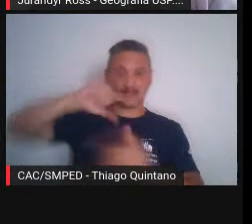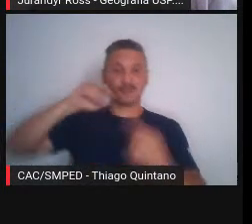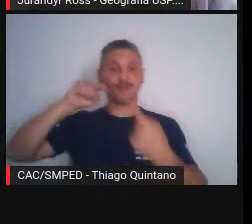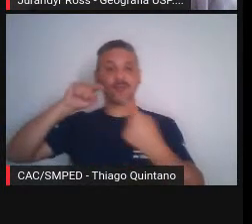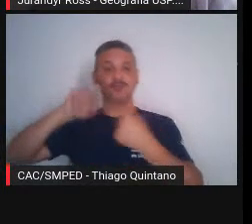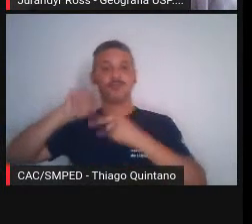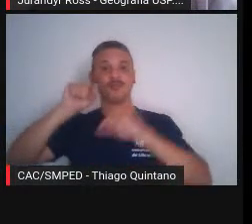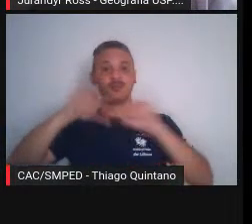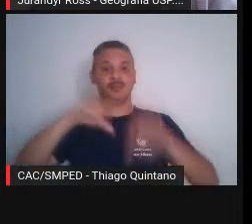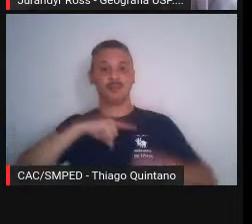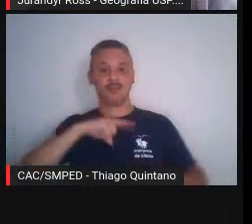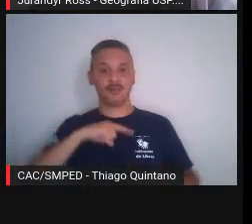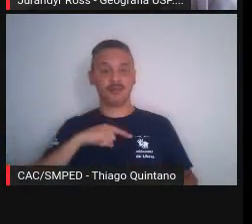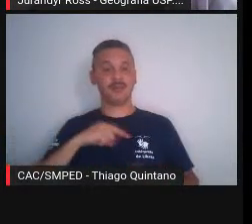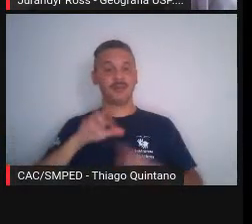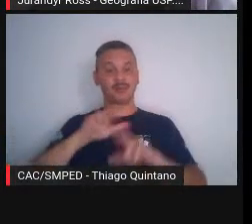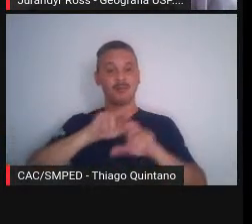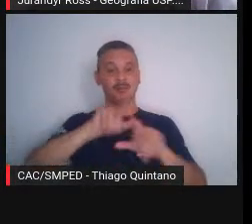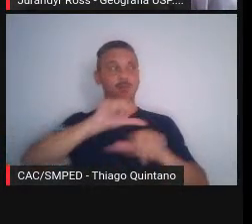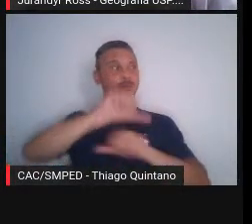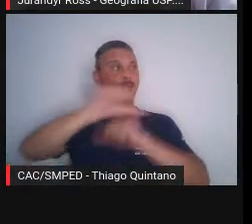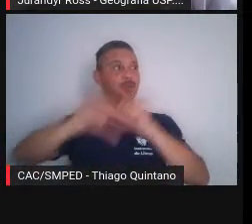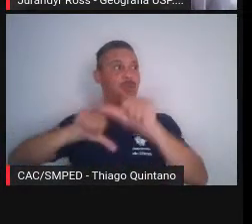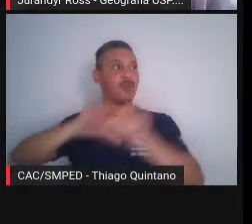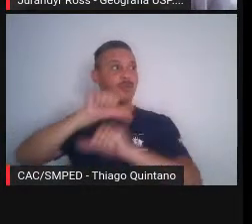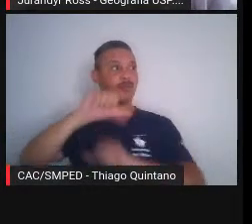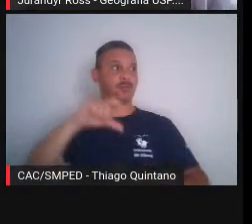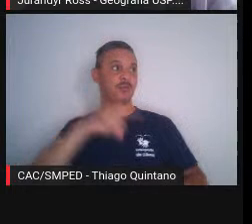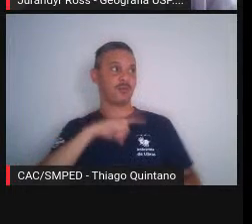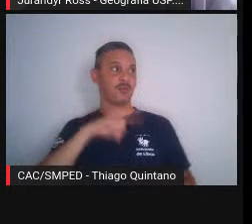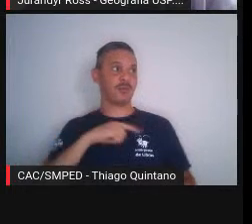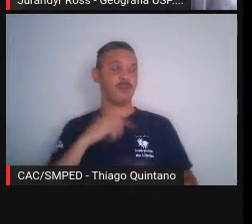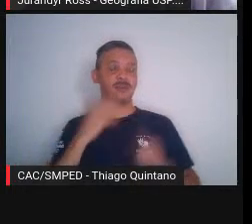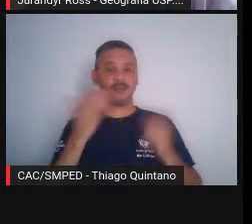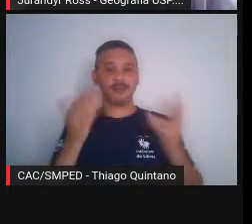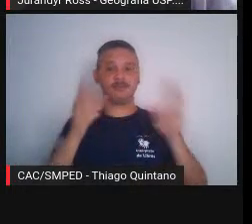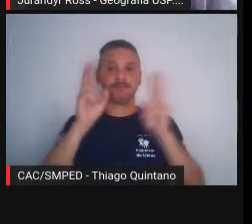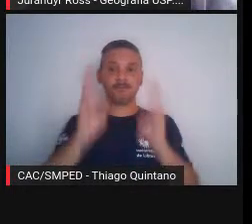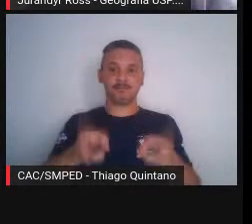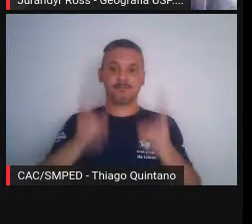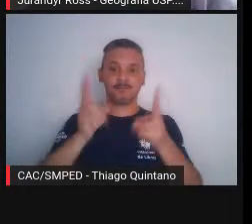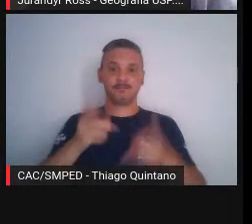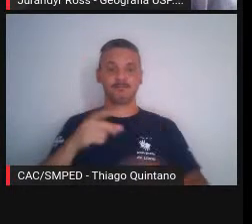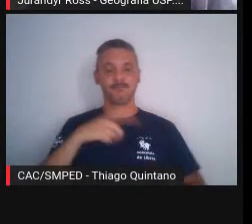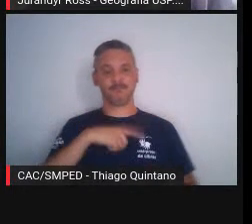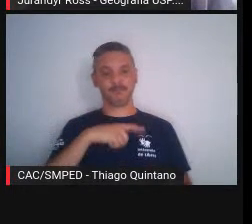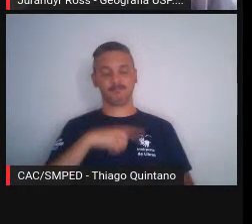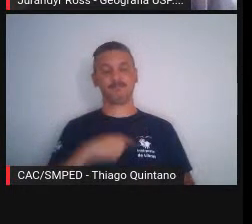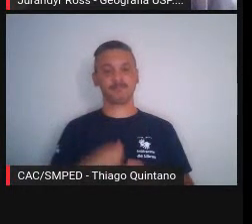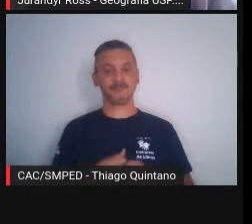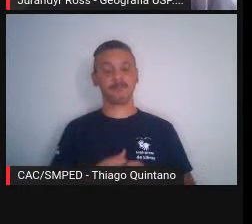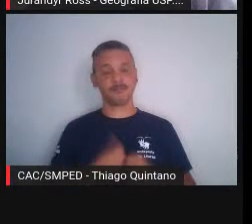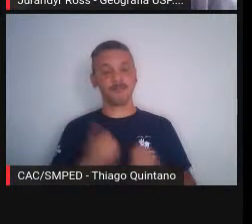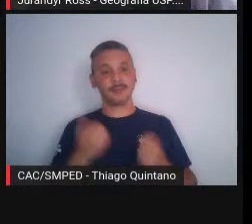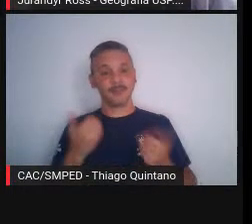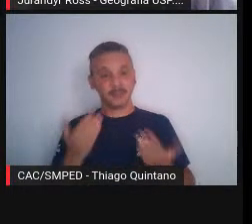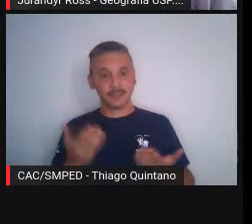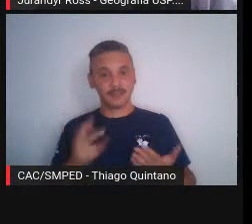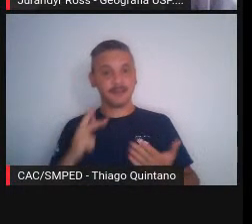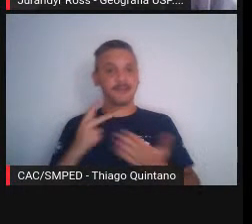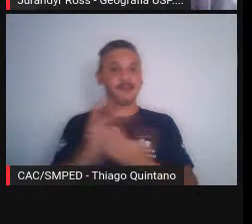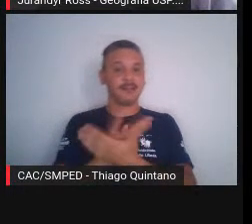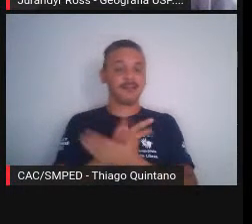cultural, ela se modifica muito rapidamente e não perdoa nem mesmo a legislação ambiental que quer